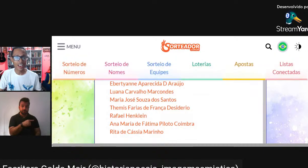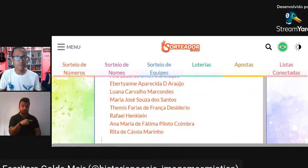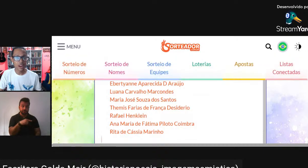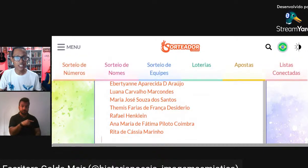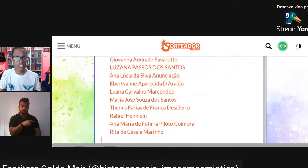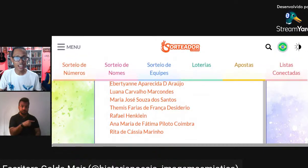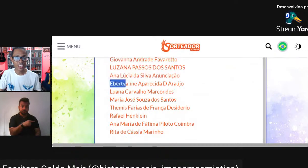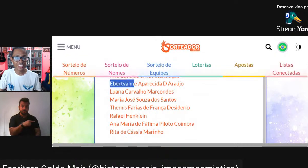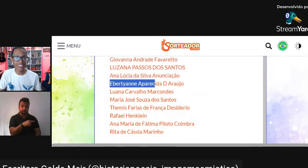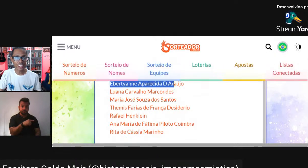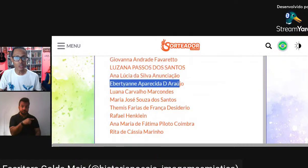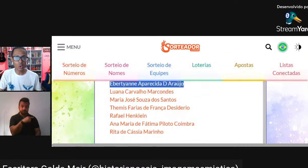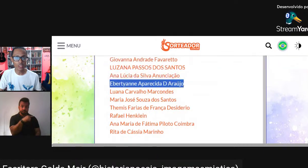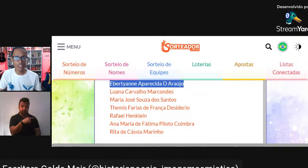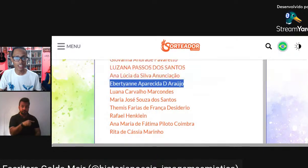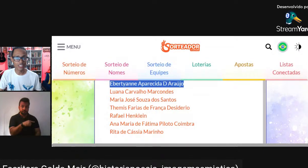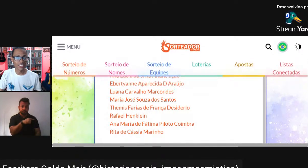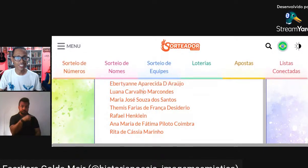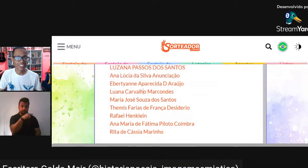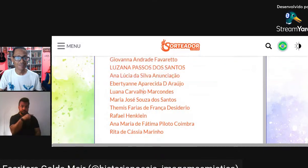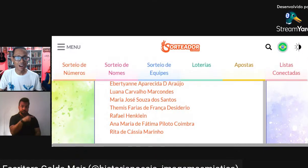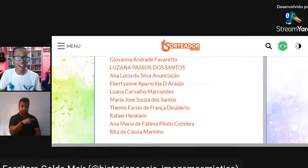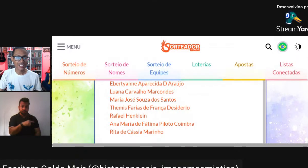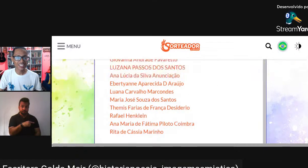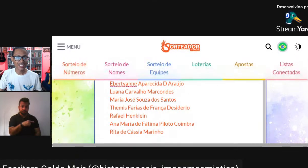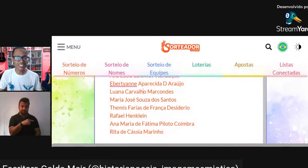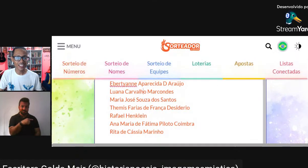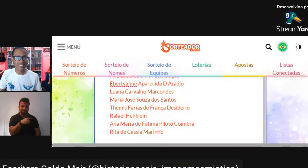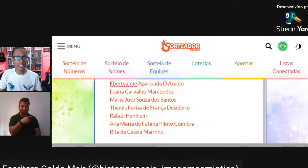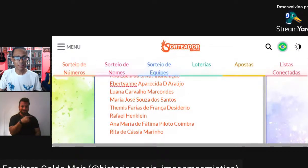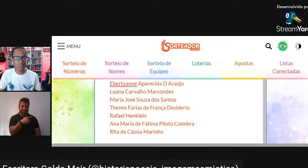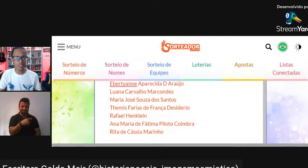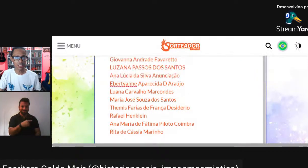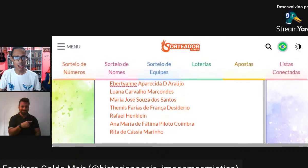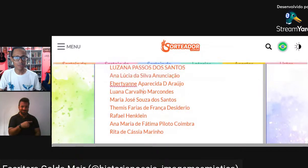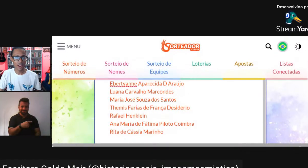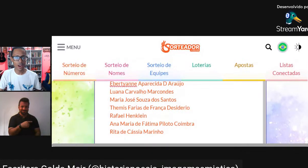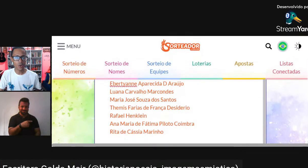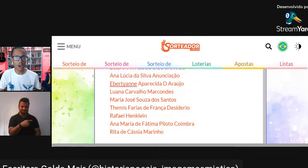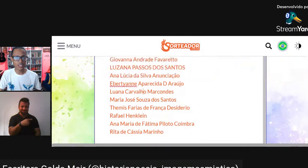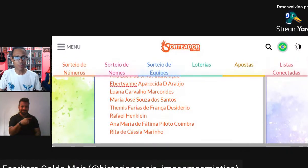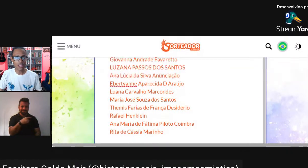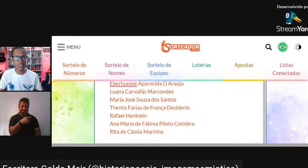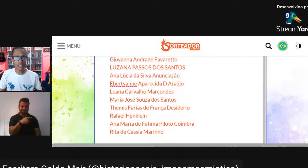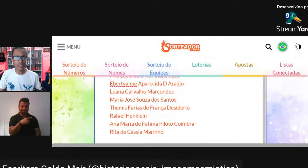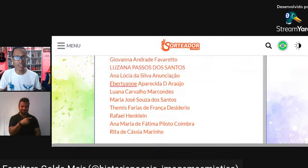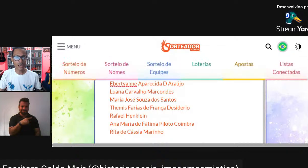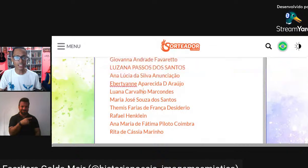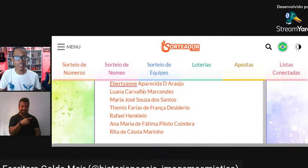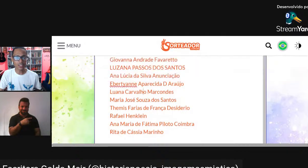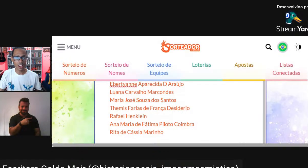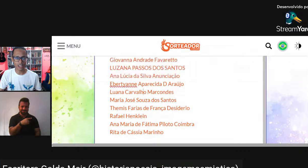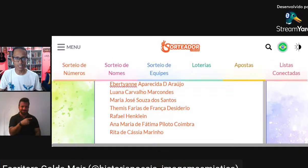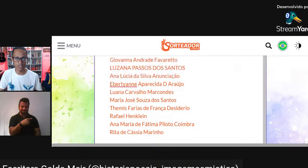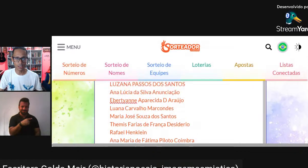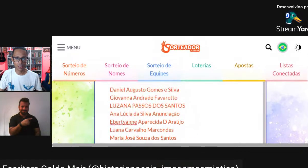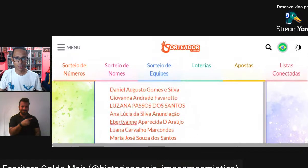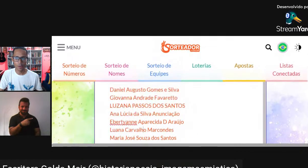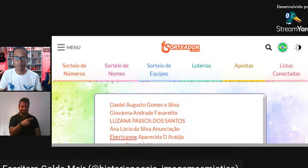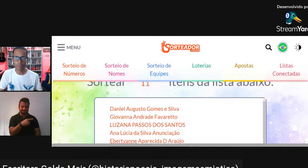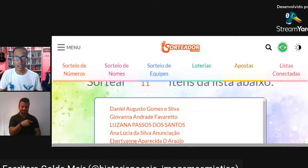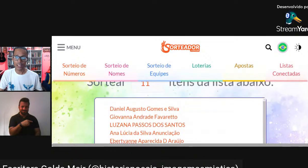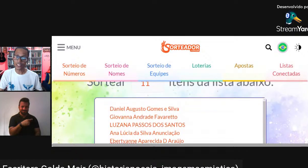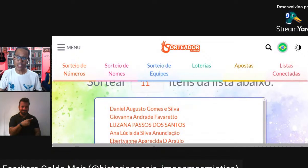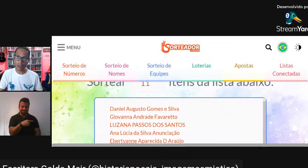A Ebertiane Ela está em todas Gente Maria A Temes Rafael Ana Maria E a Rita de Cássia